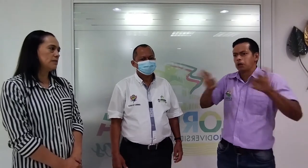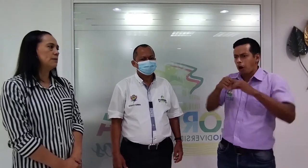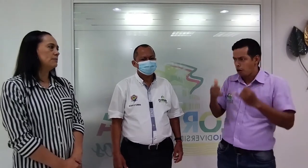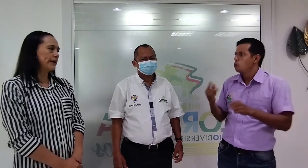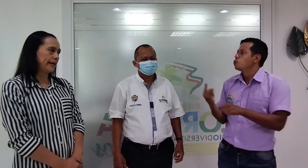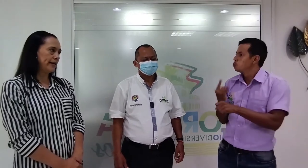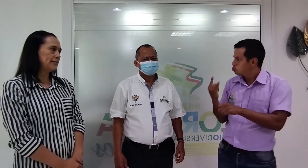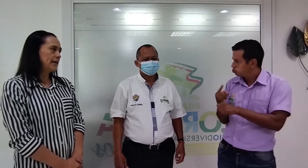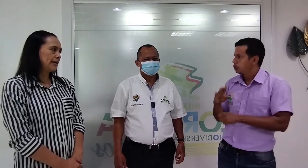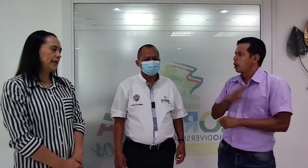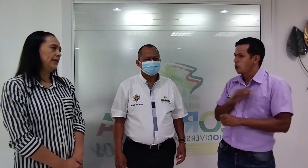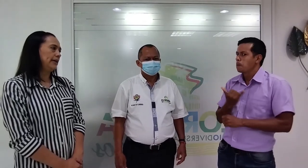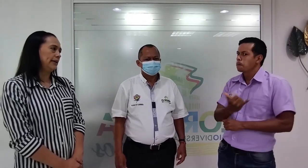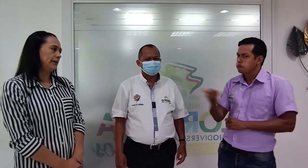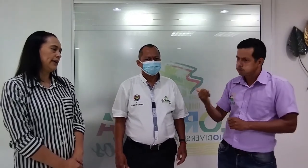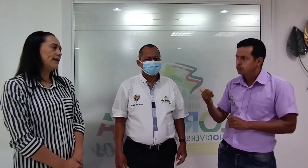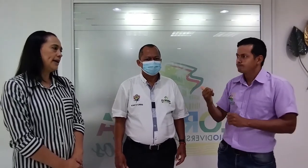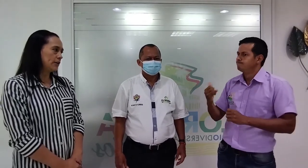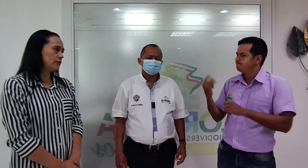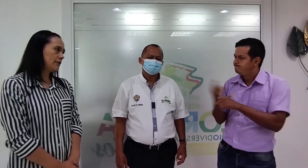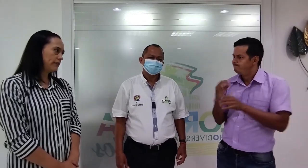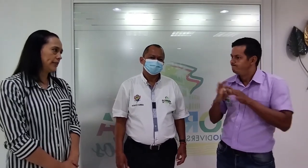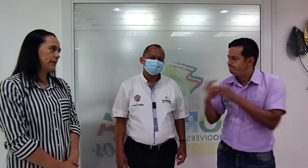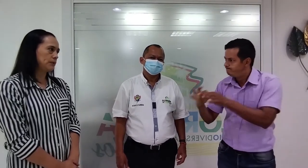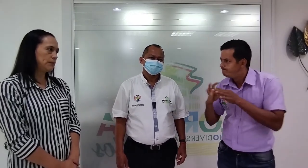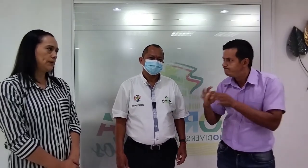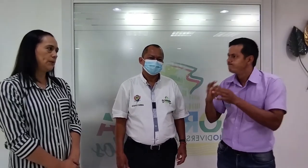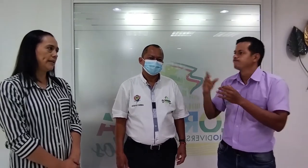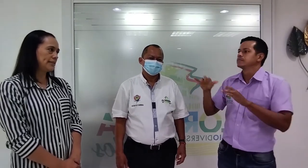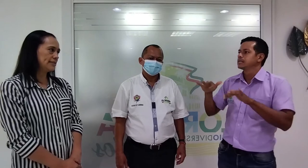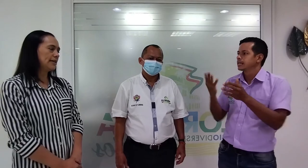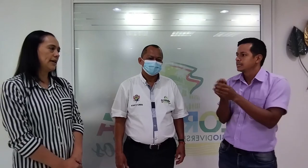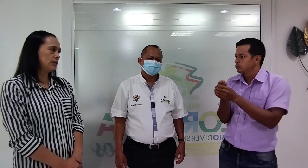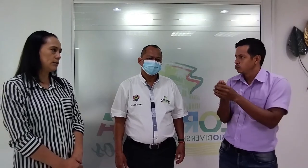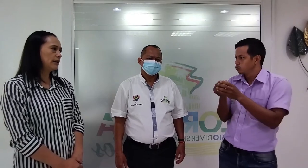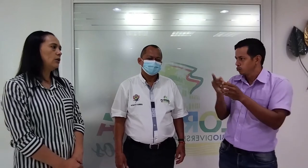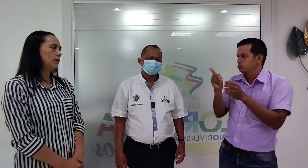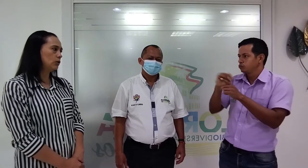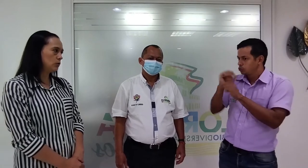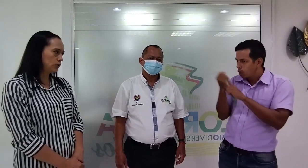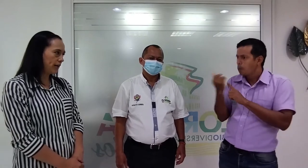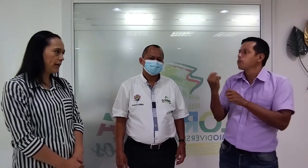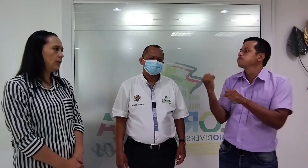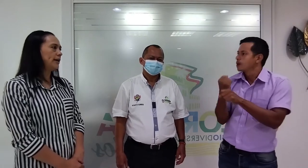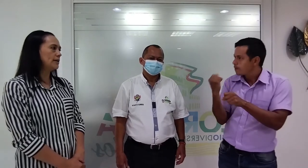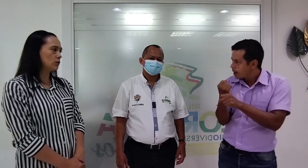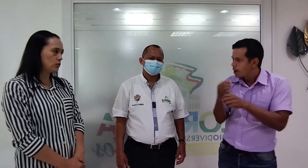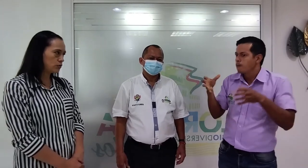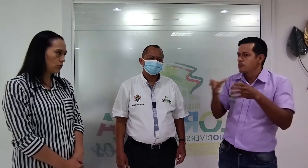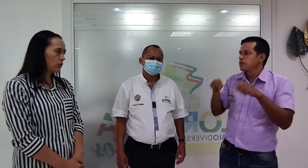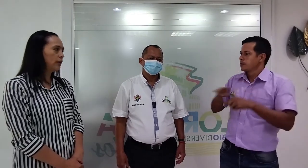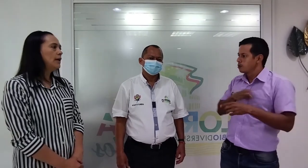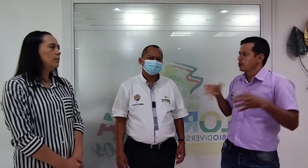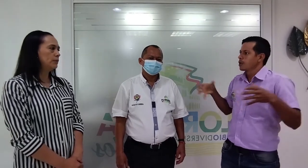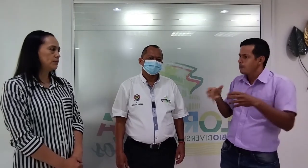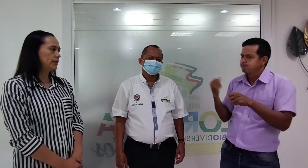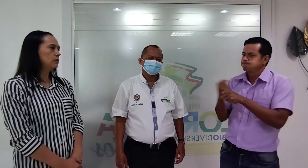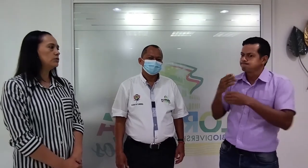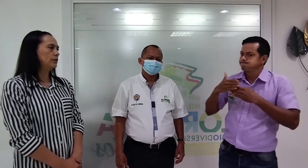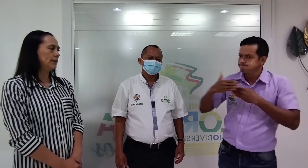mismas barreras que a diario nos enfrentamos. Pero gracias a que hay un trabajo mal comunado, hay inclusión, vamos a ver inclusión en